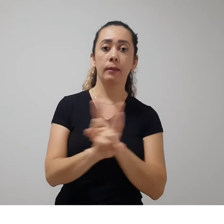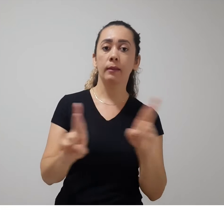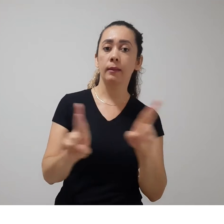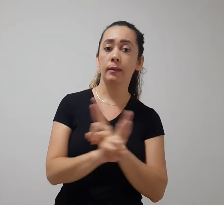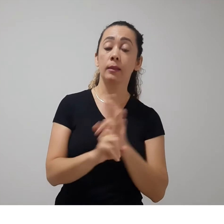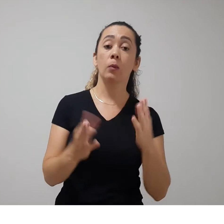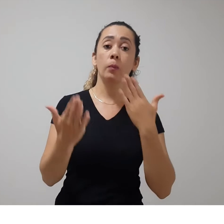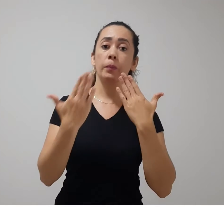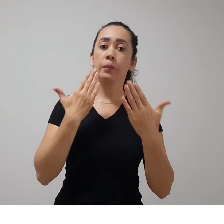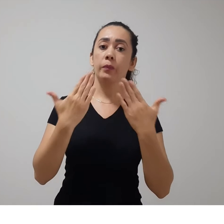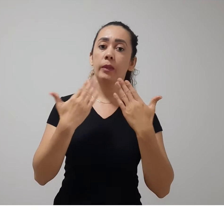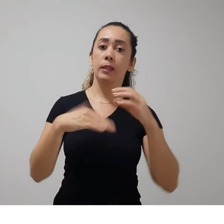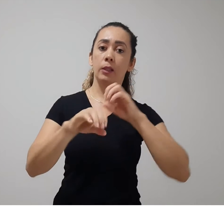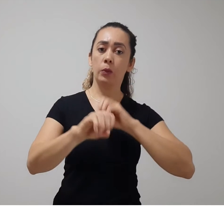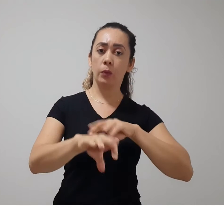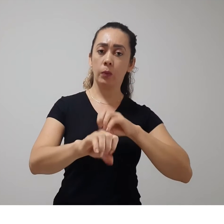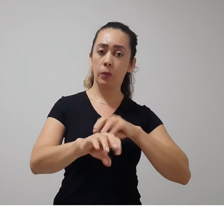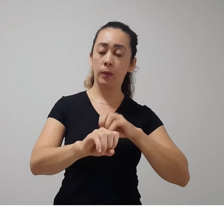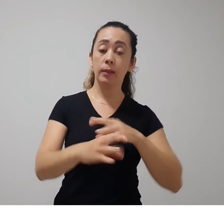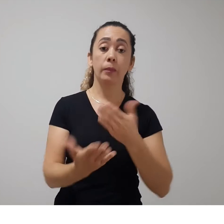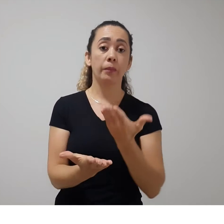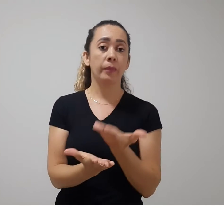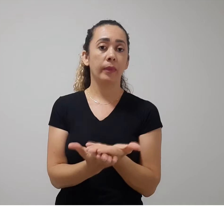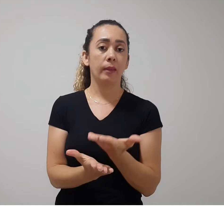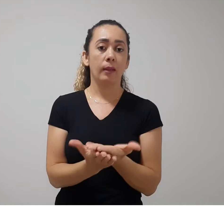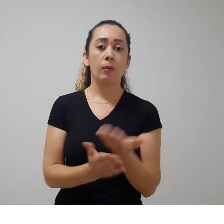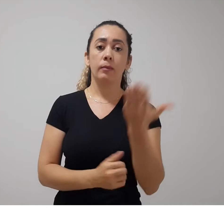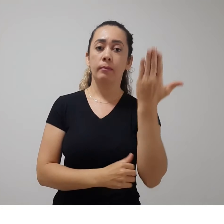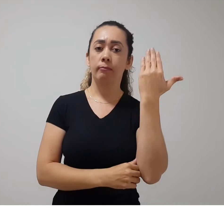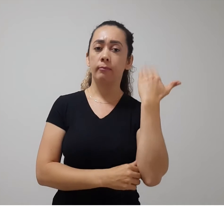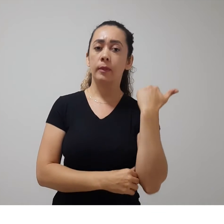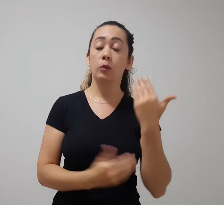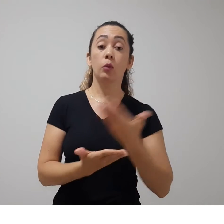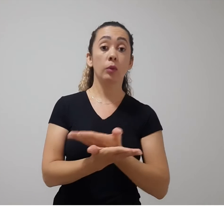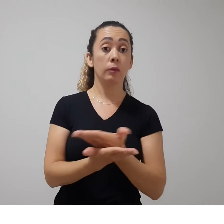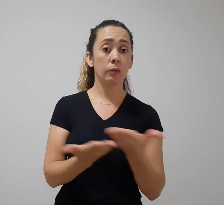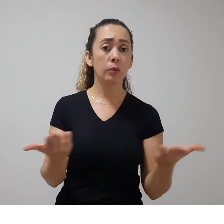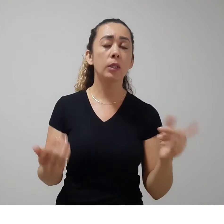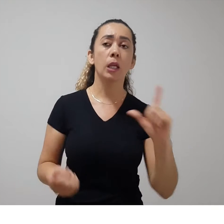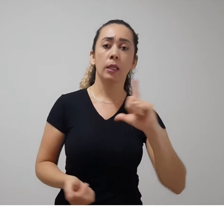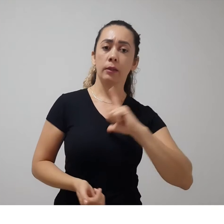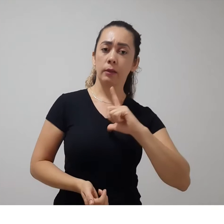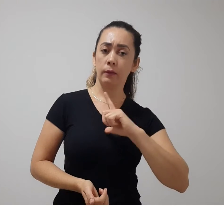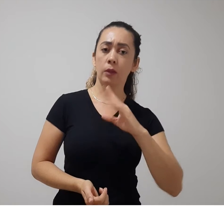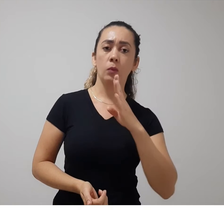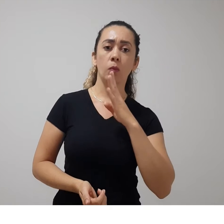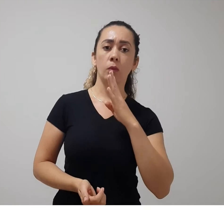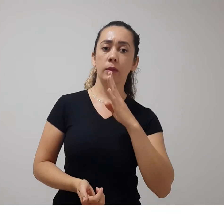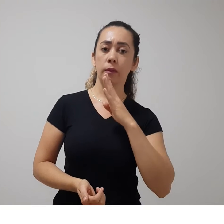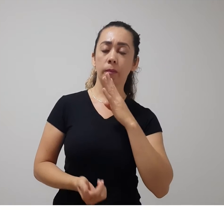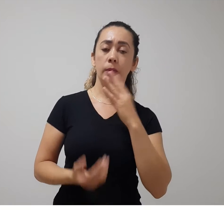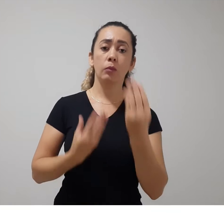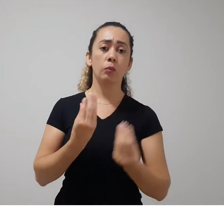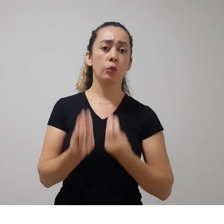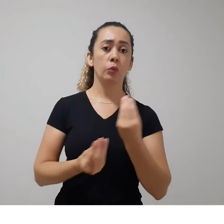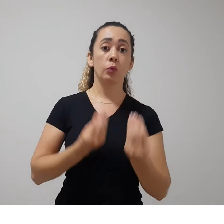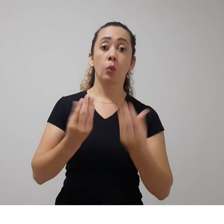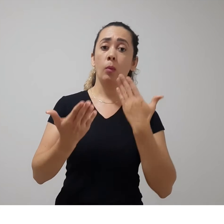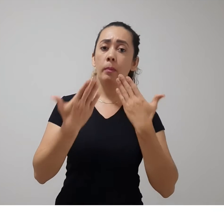Ao longo dos últimos encontros, vocês tiveram noções sobre a Psicologia como um todo e também um pequeno